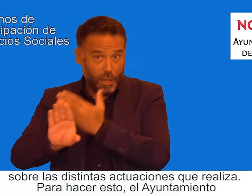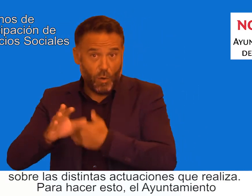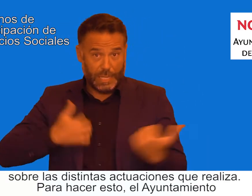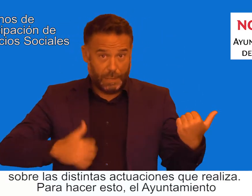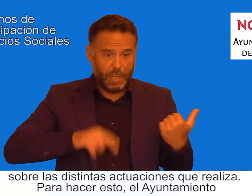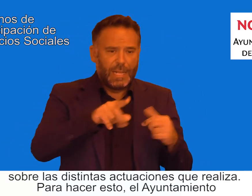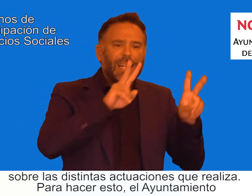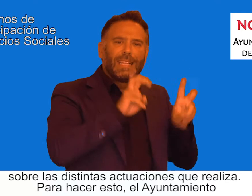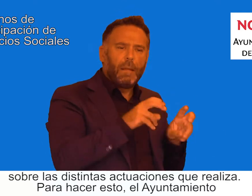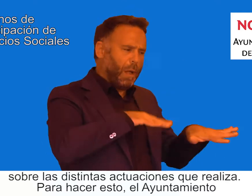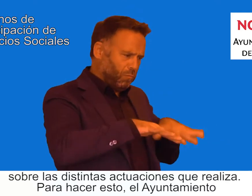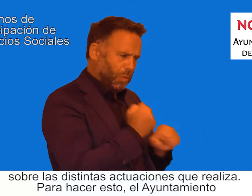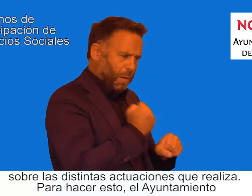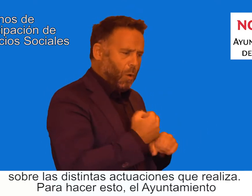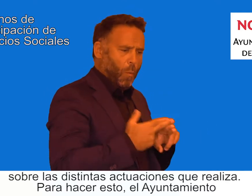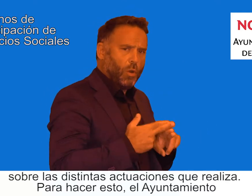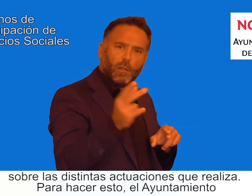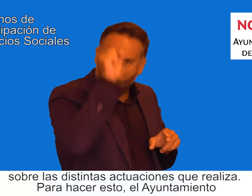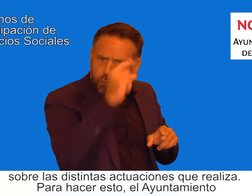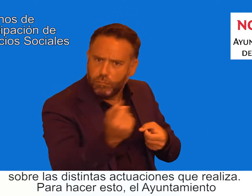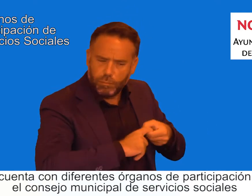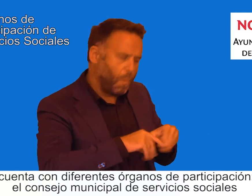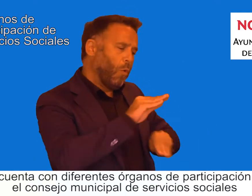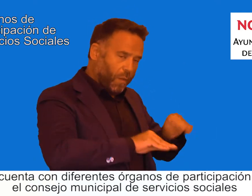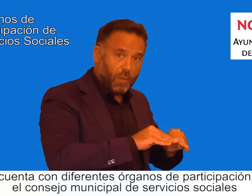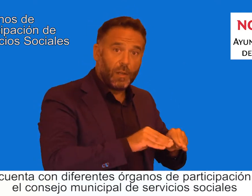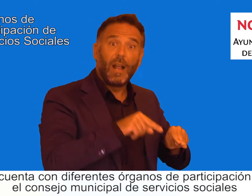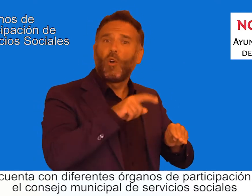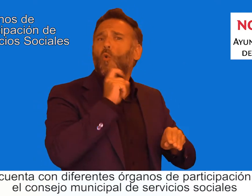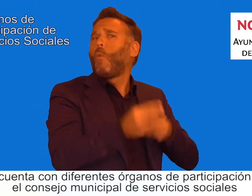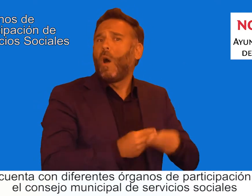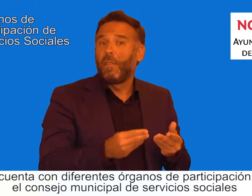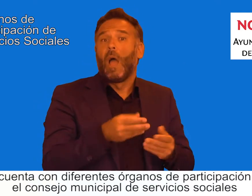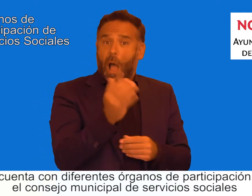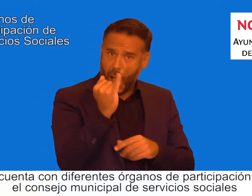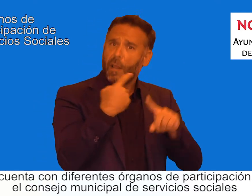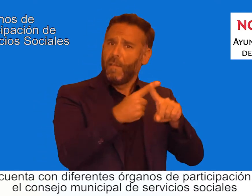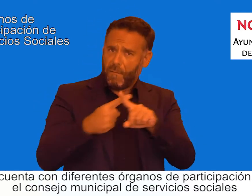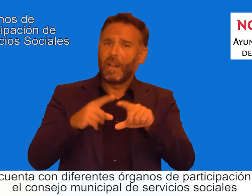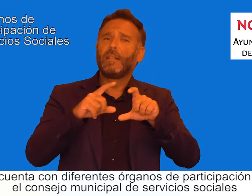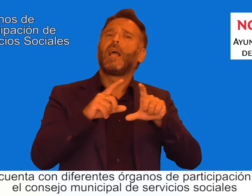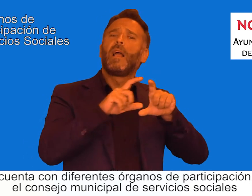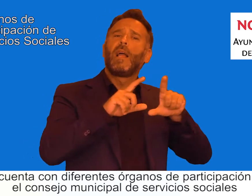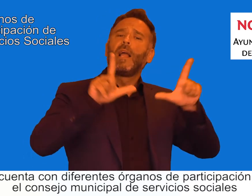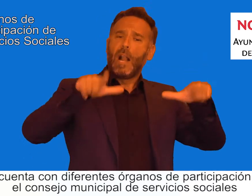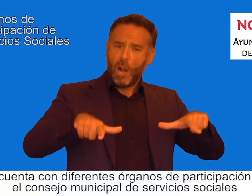que realiza. Para hacer esto, el Ayuntamiento cuenta con diferentes órganos de participación. El Consejo